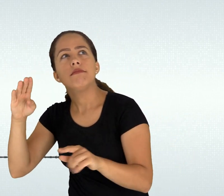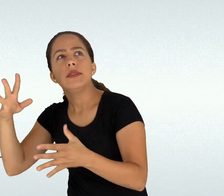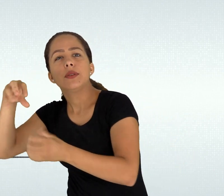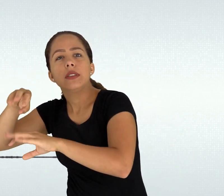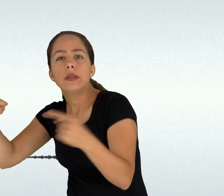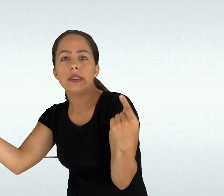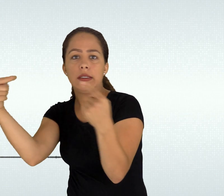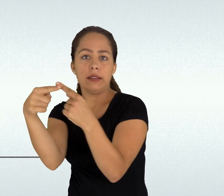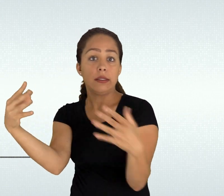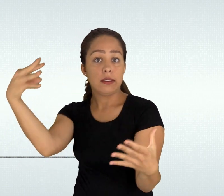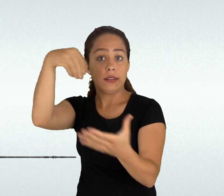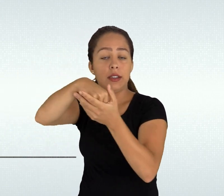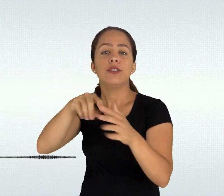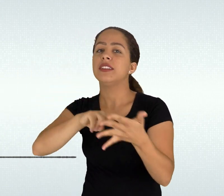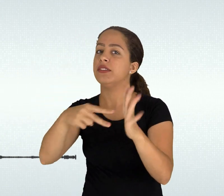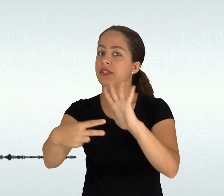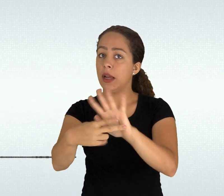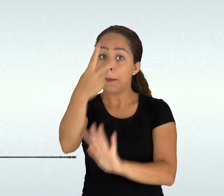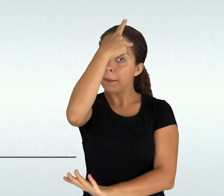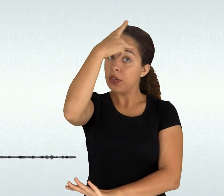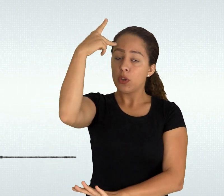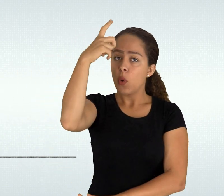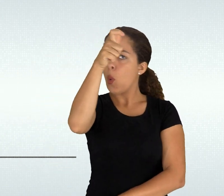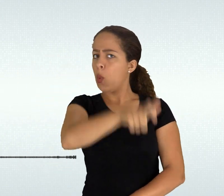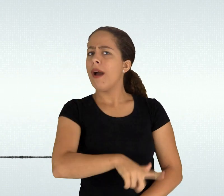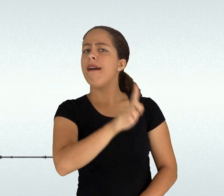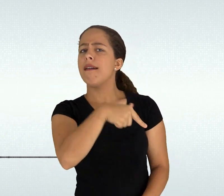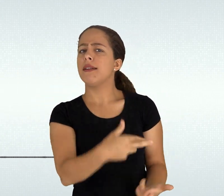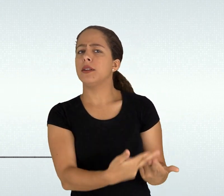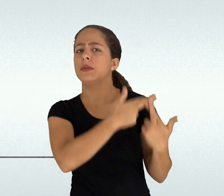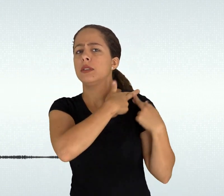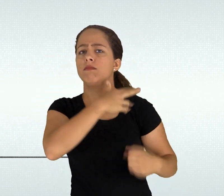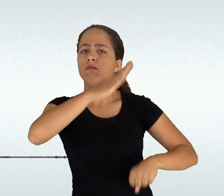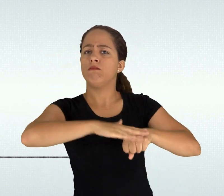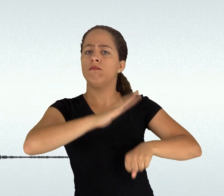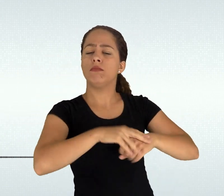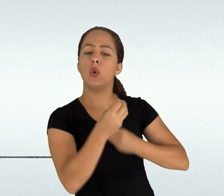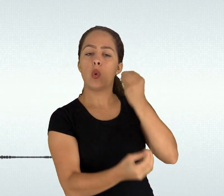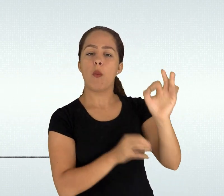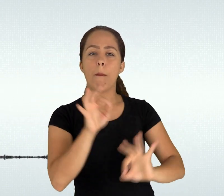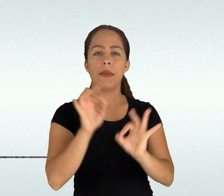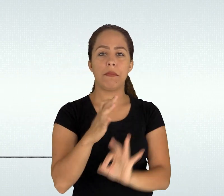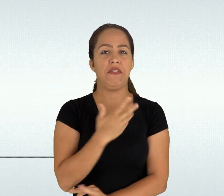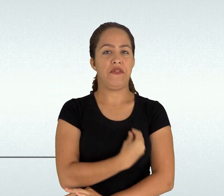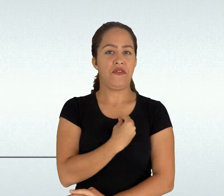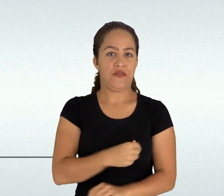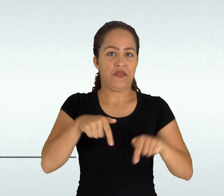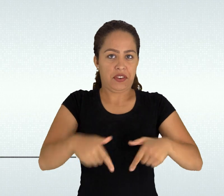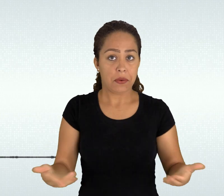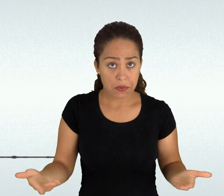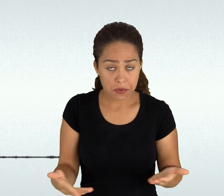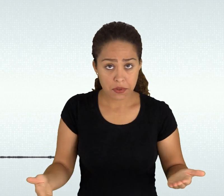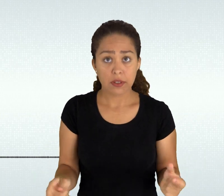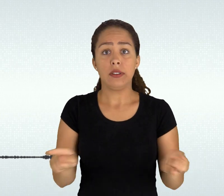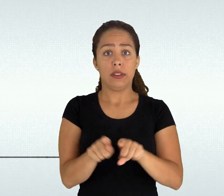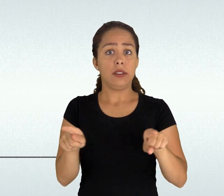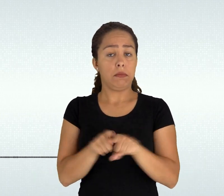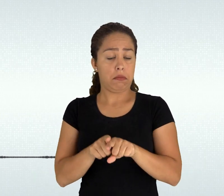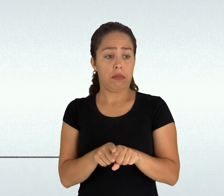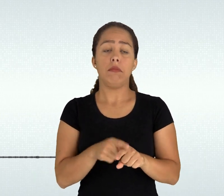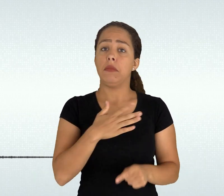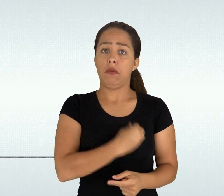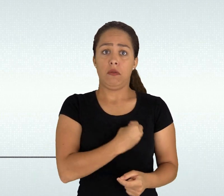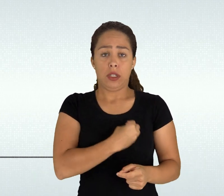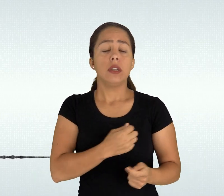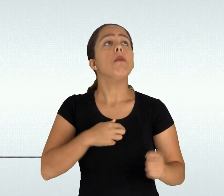equipamentos e materiais a prática de pesquisa propicia o desenvolvimento da atitude científica o que significa